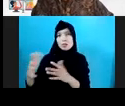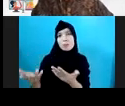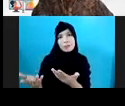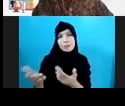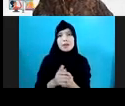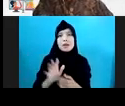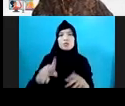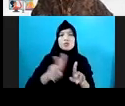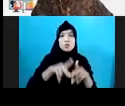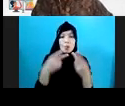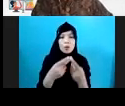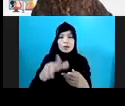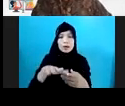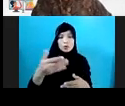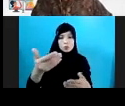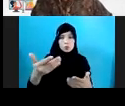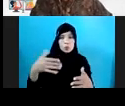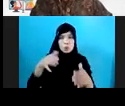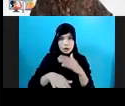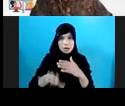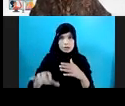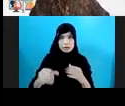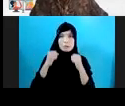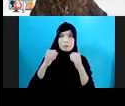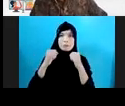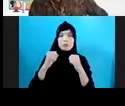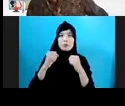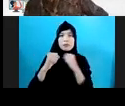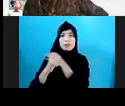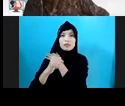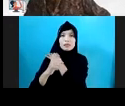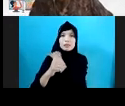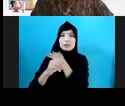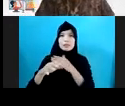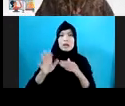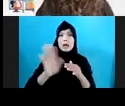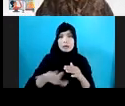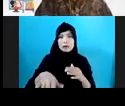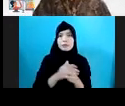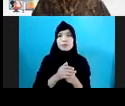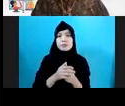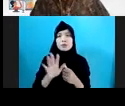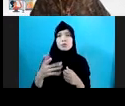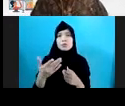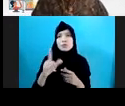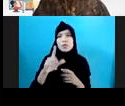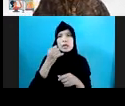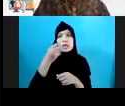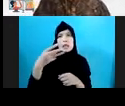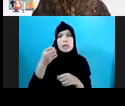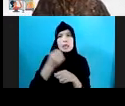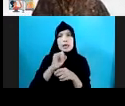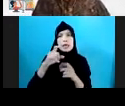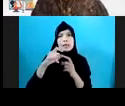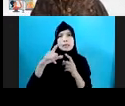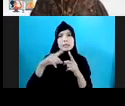Untuk anak memperkuat upaya pencegahan yang masih memberikan dukungan peer group. Nah legislasi kita banyak. Perubahan-perubahan yang harus dilakukan.